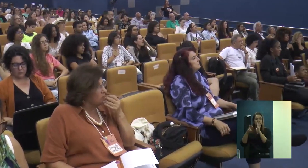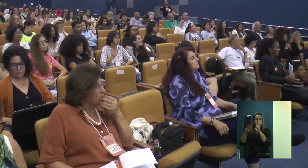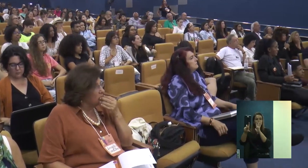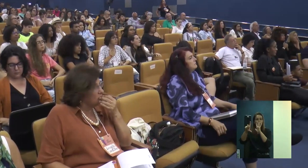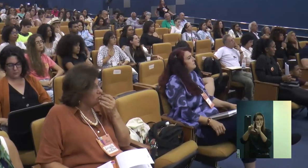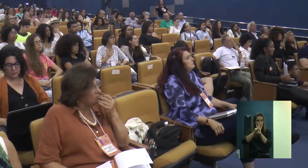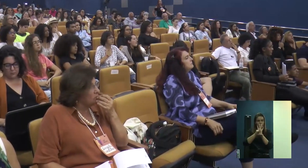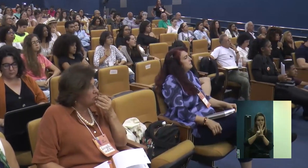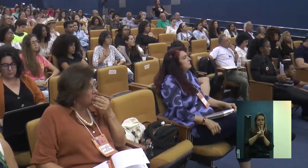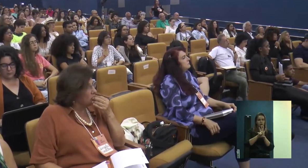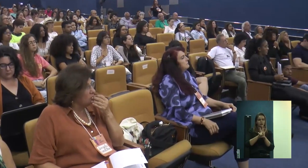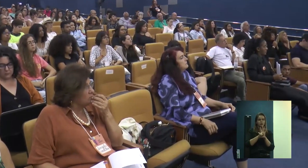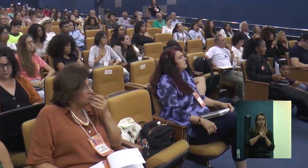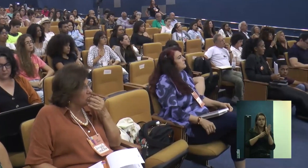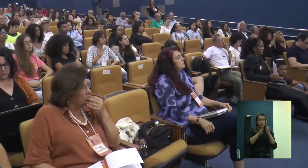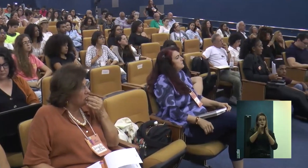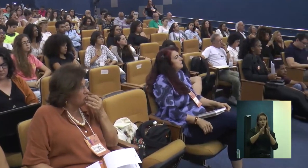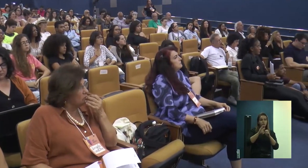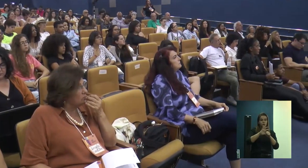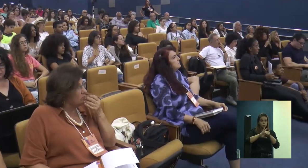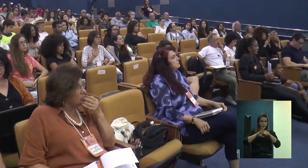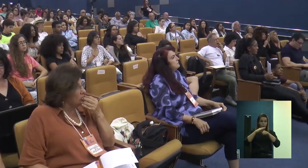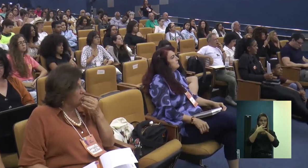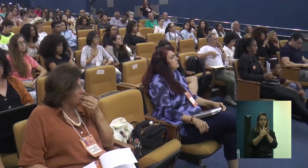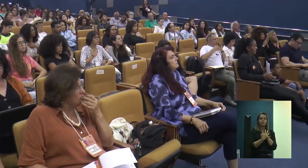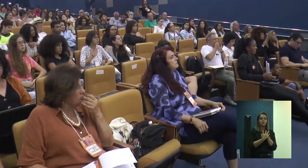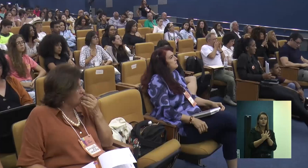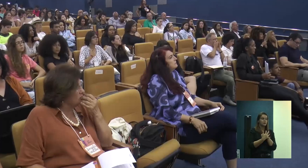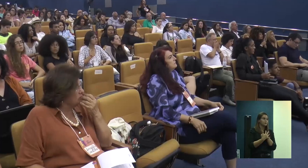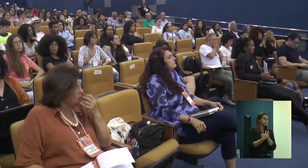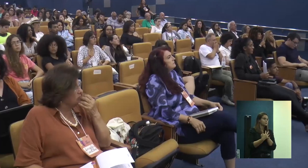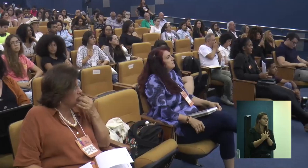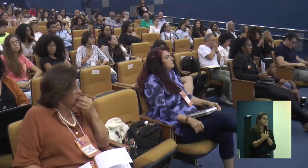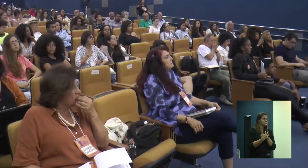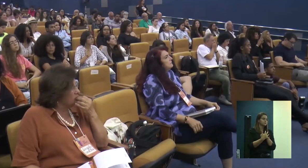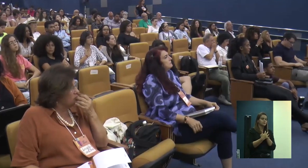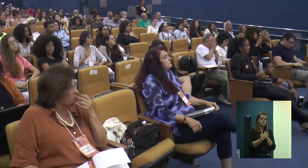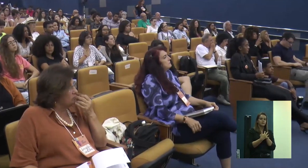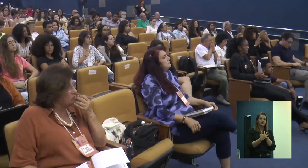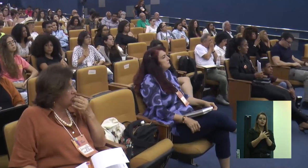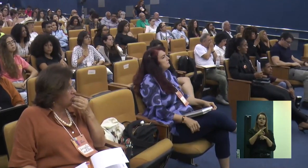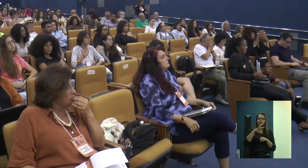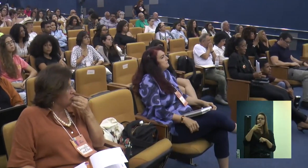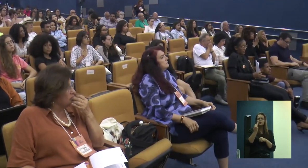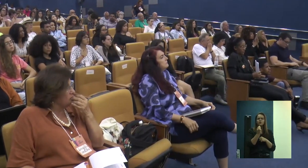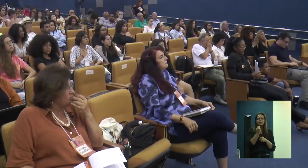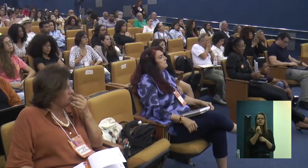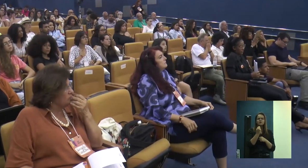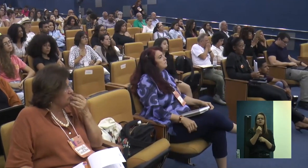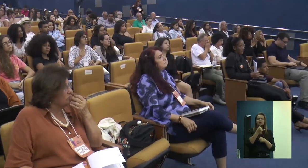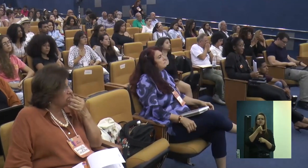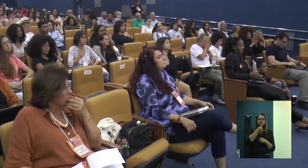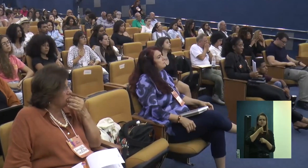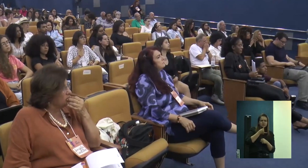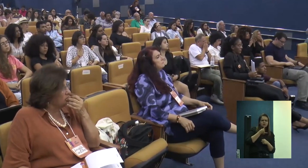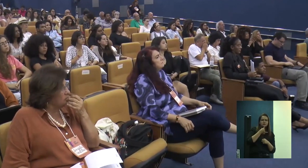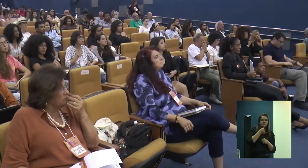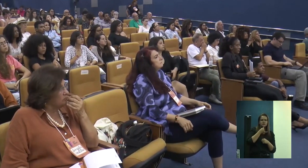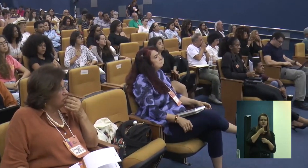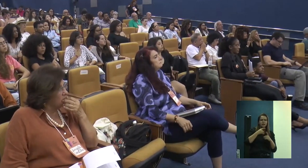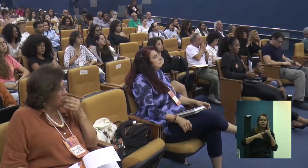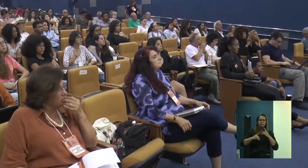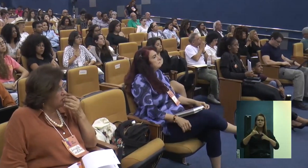Período de pandemia, a gente estava, bom, todos, estávamos muito deprimidos com aquela